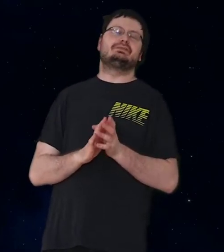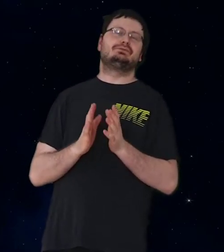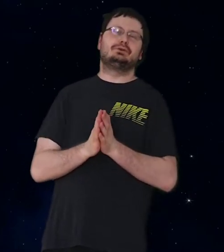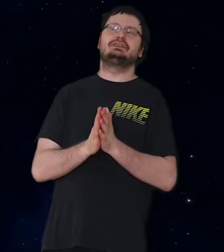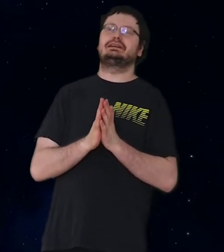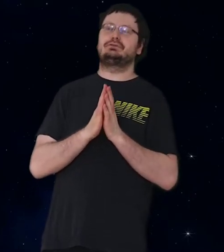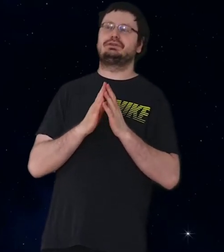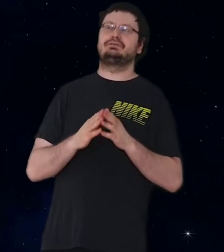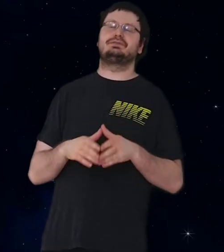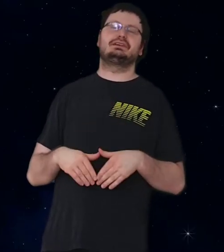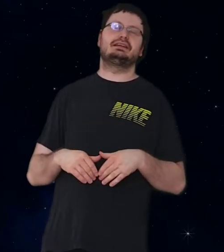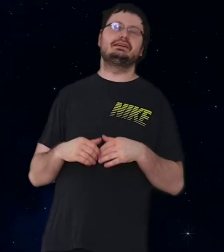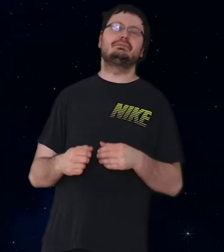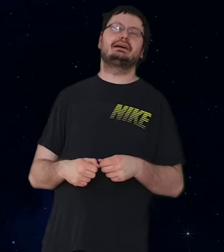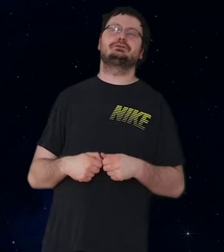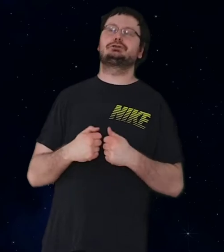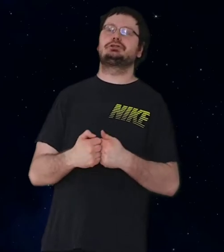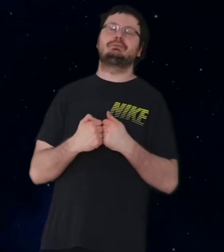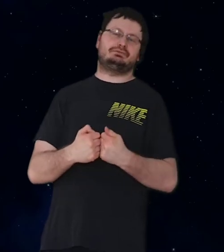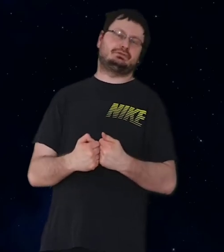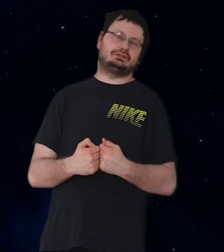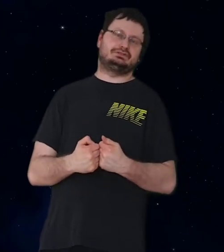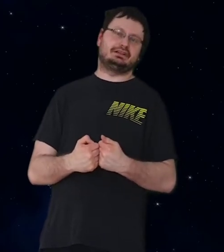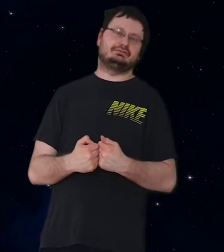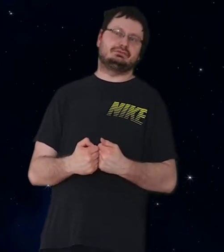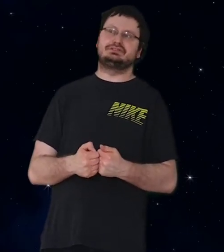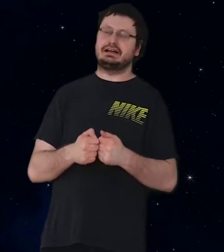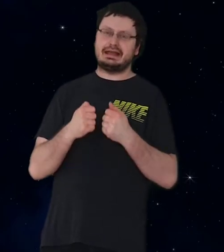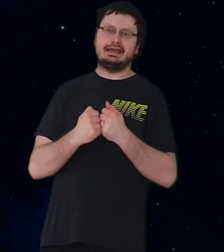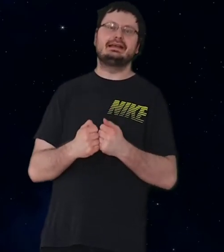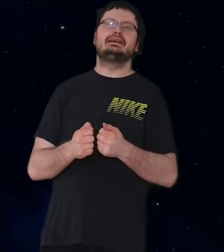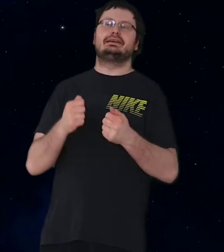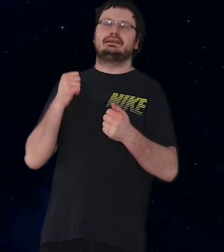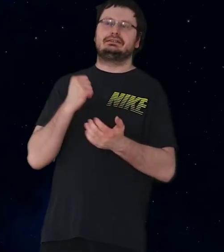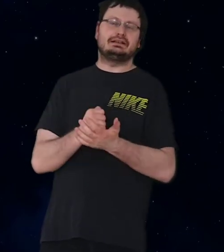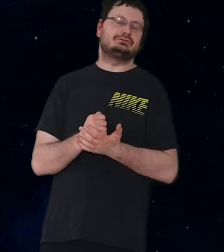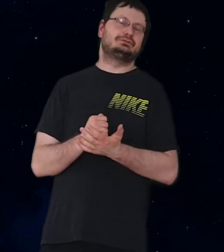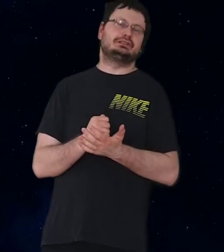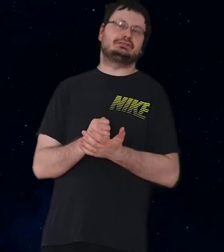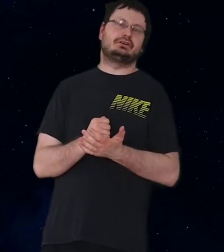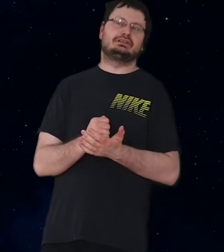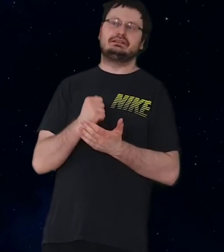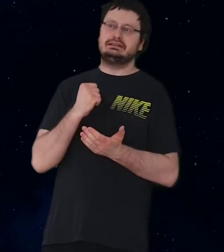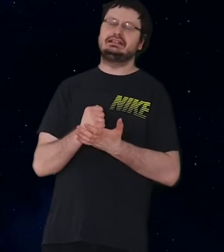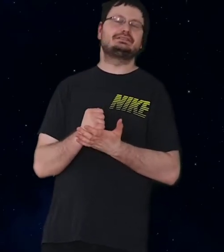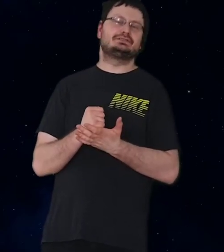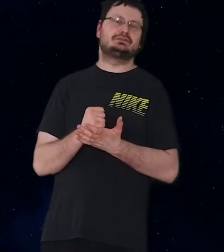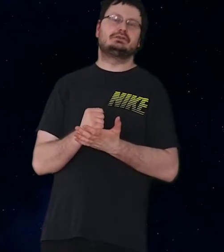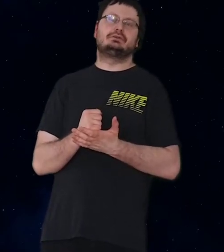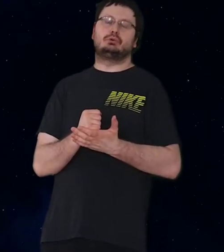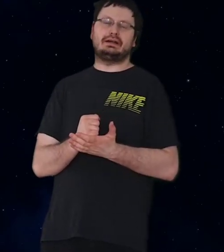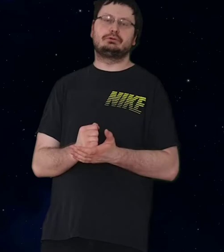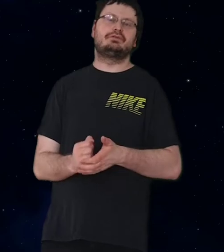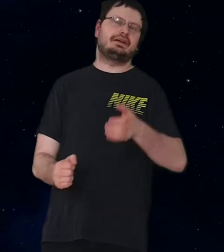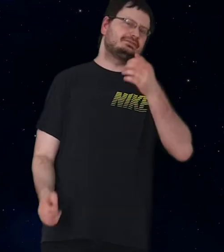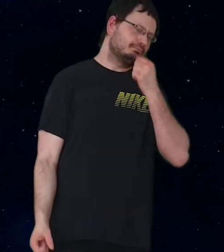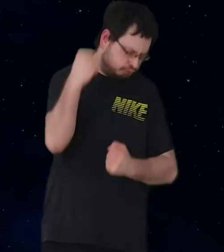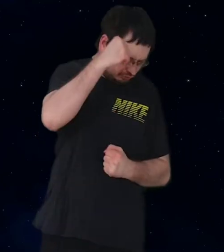dann würde ich auf jeden Fall immer eine Stimme für euch zeigen, und ich sage, hey, das so nicht Leute, nicht so, right to your face, boom,